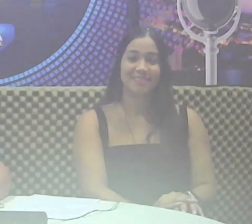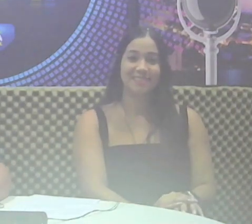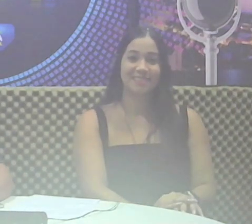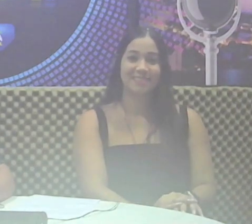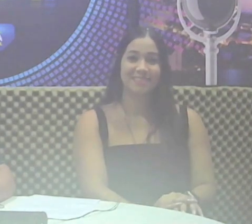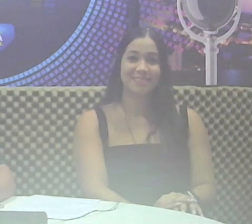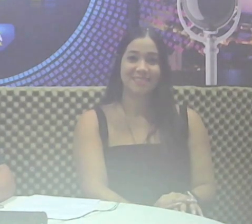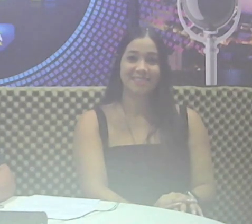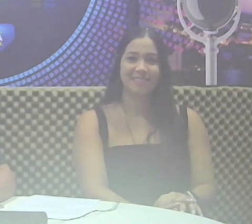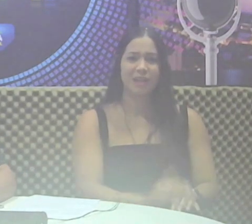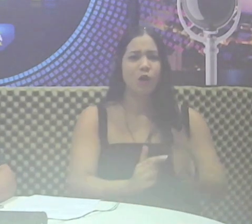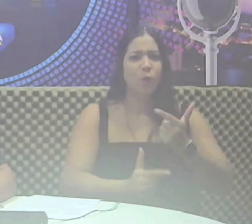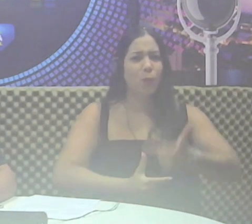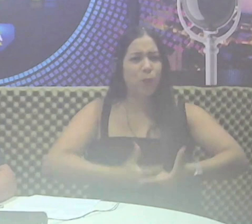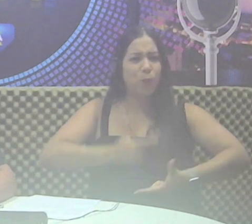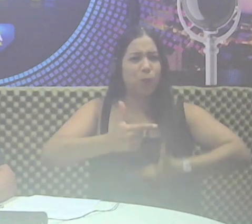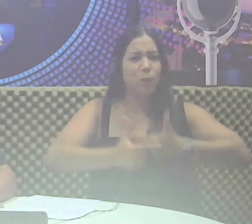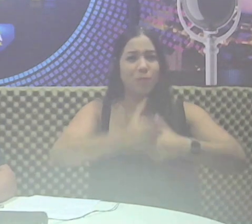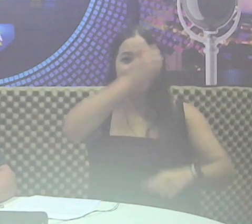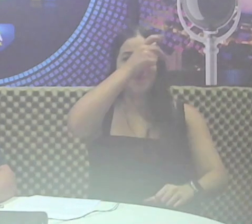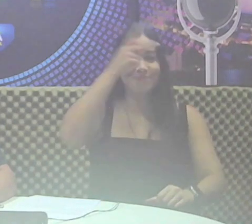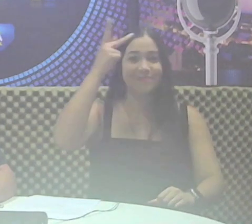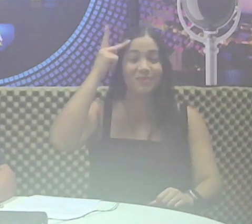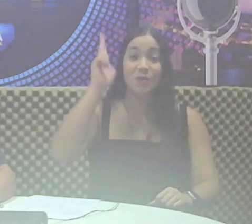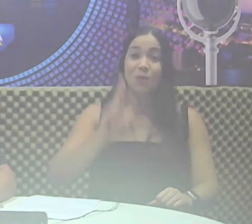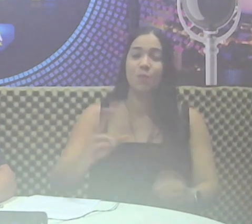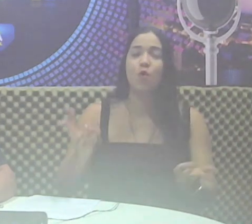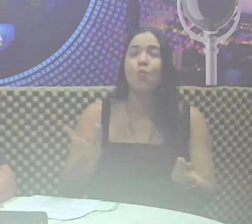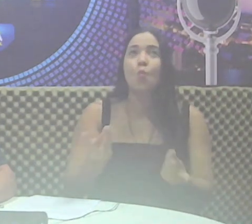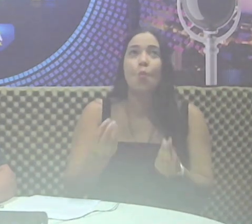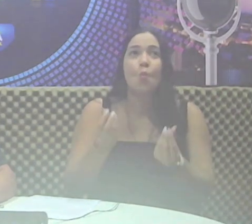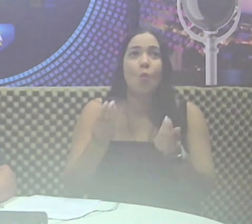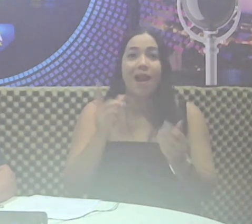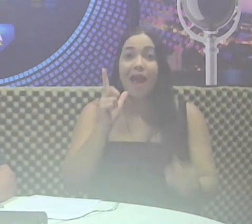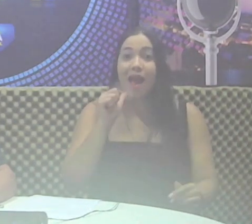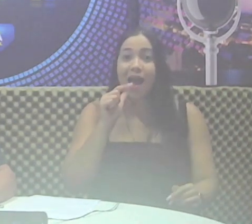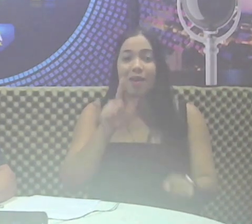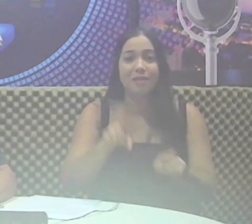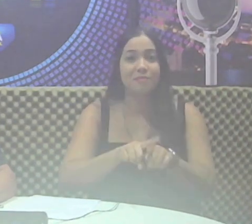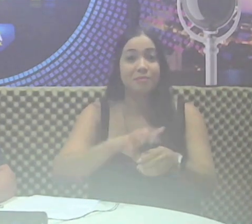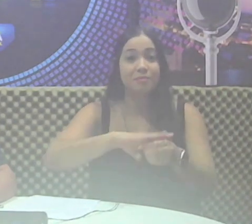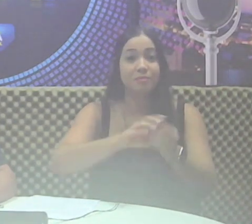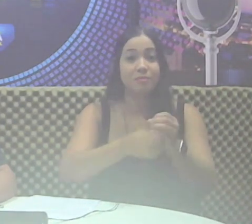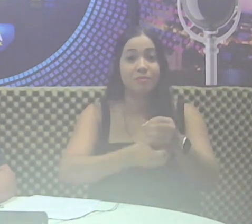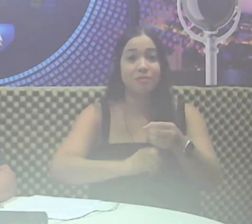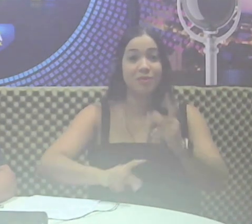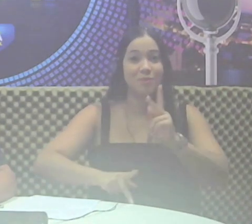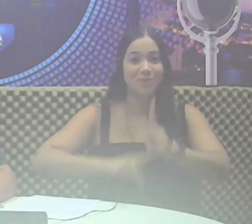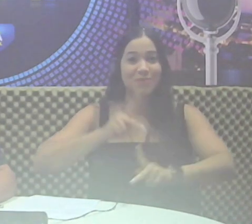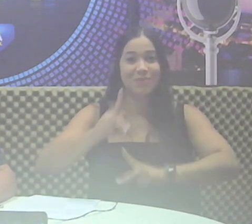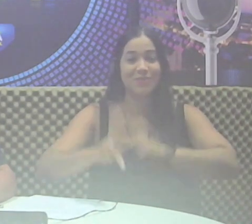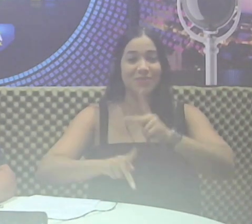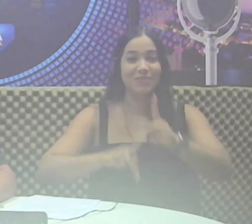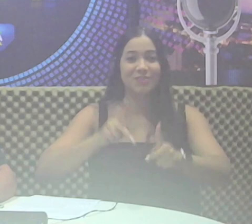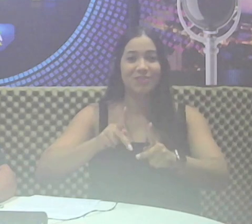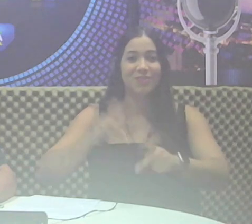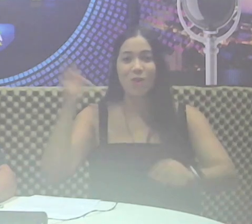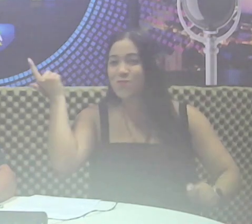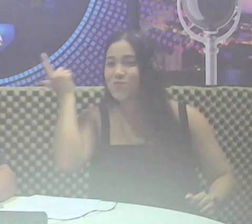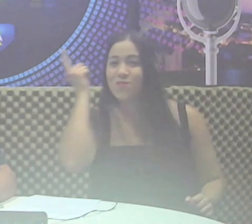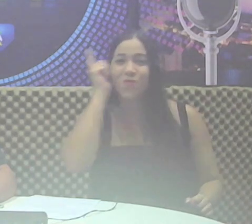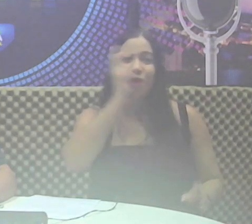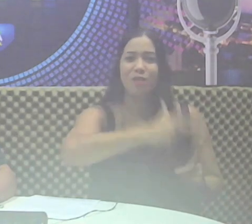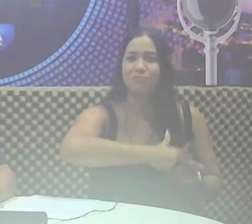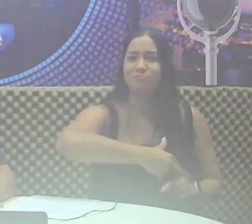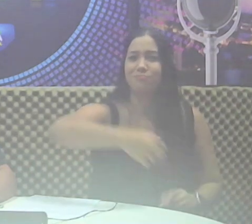O trabalho da Prefeitura de Uberlândia, pela qualidade de água e do saneamento oferecido à população, conquistou mais um